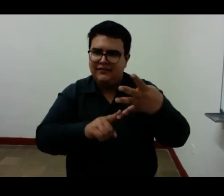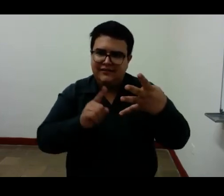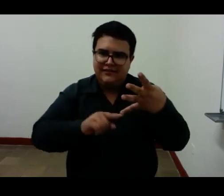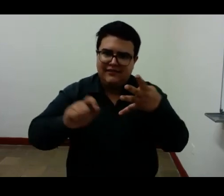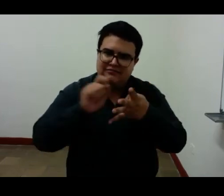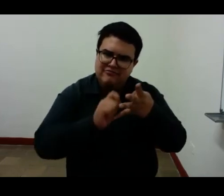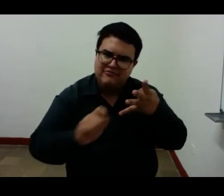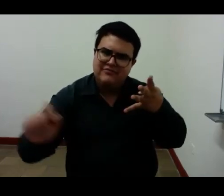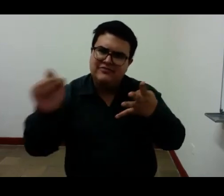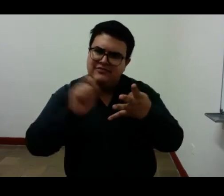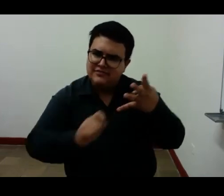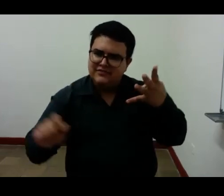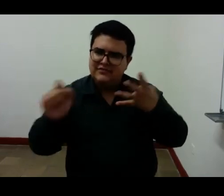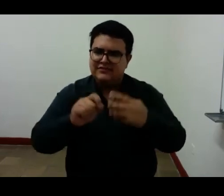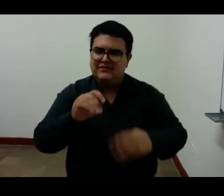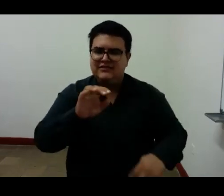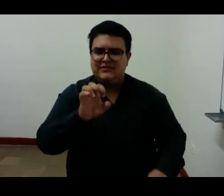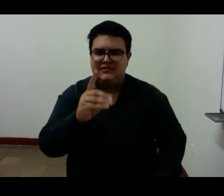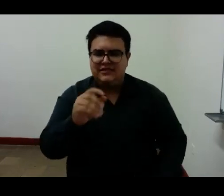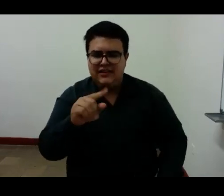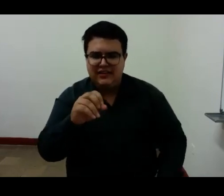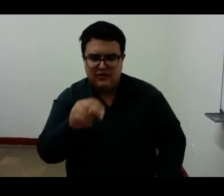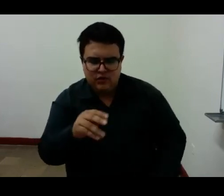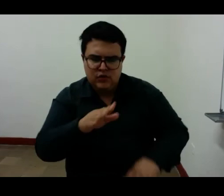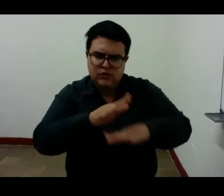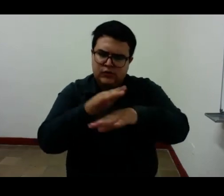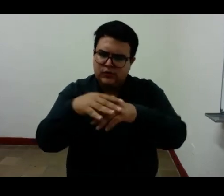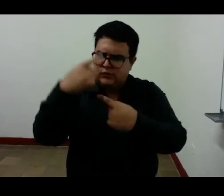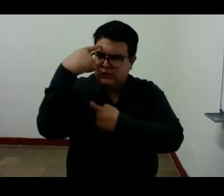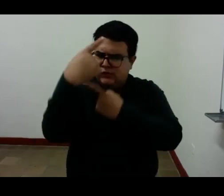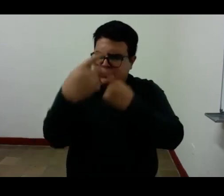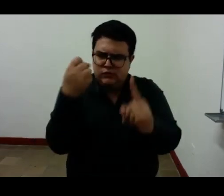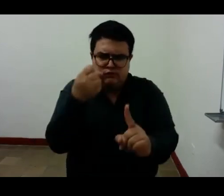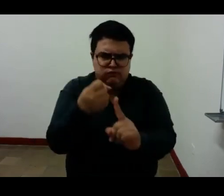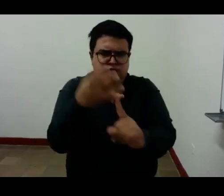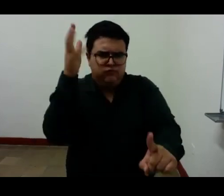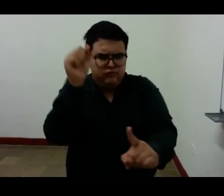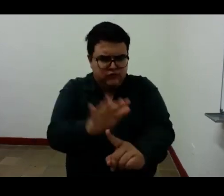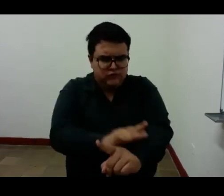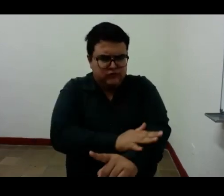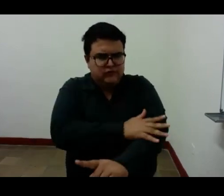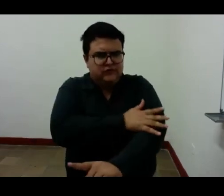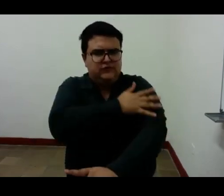el soñar es una potencia de la infancia